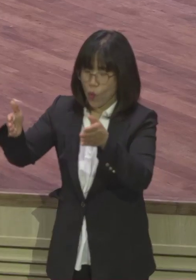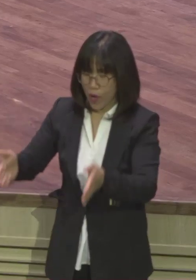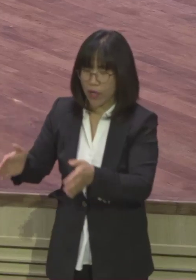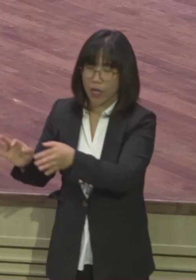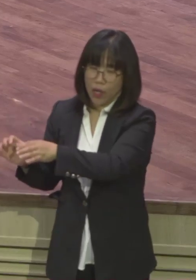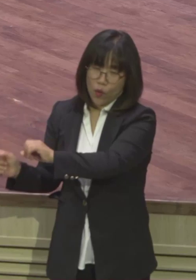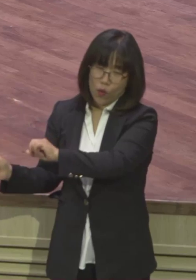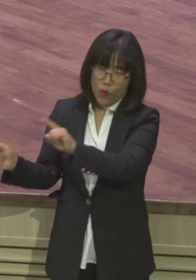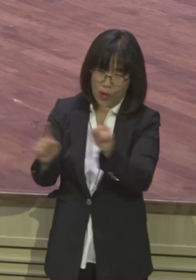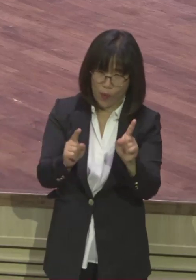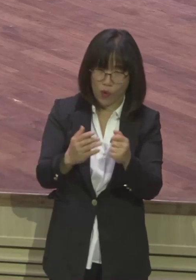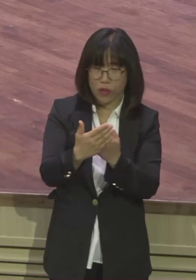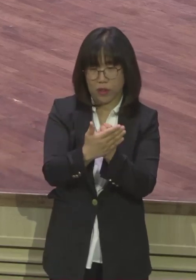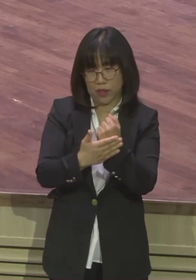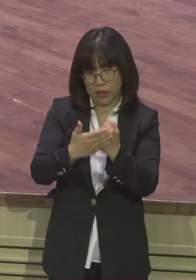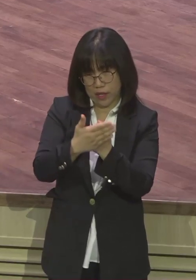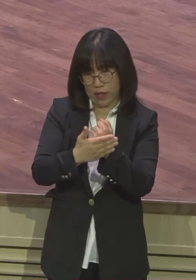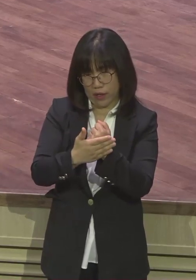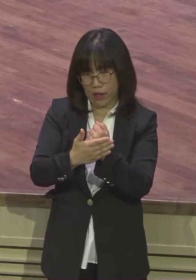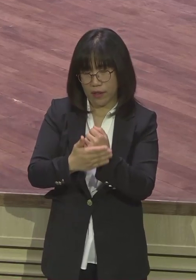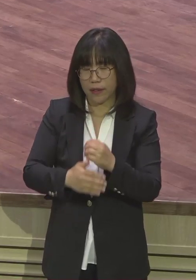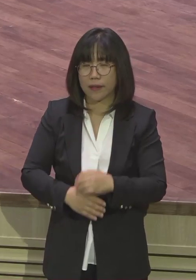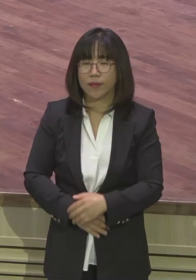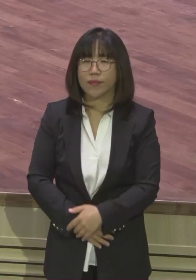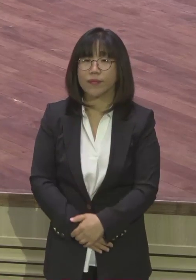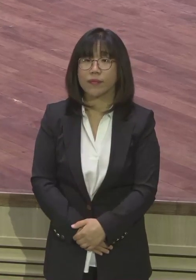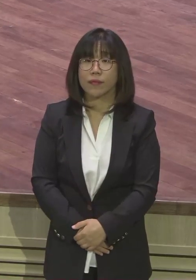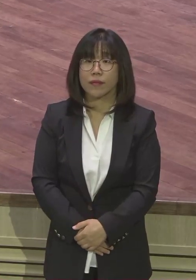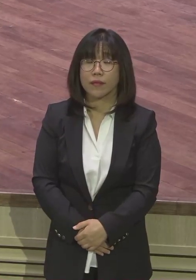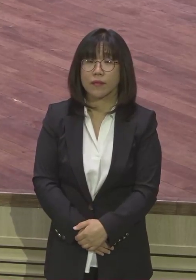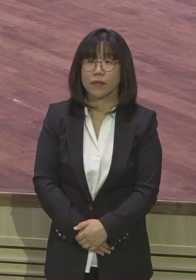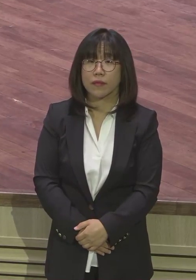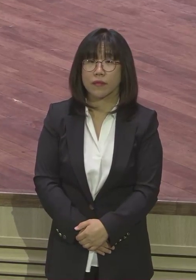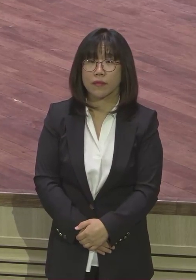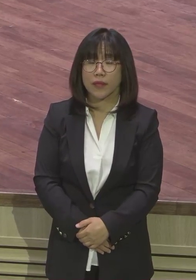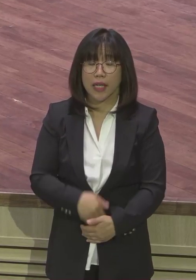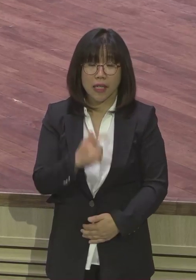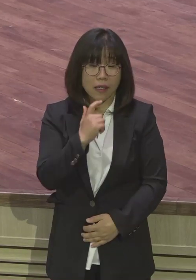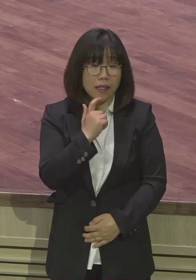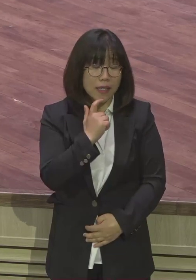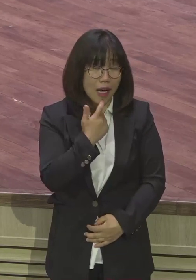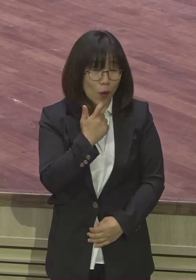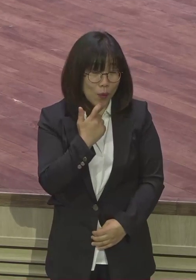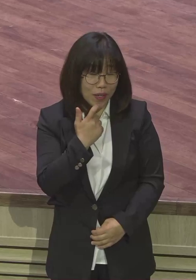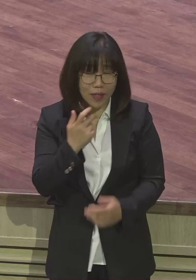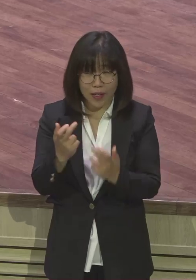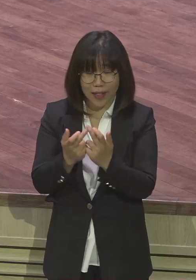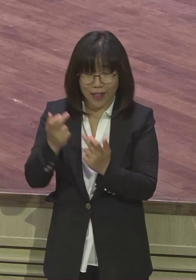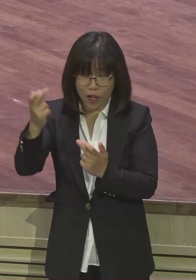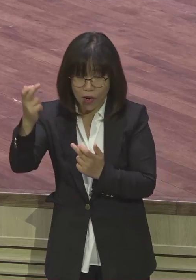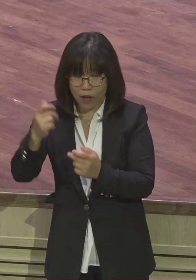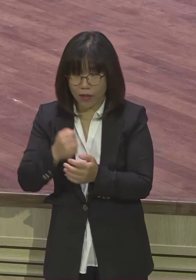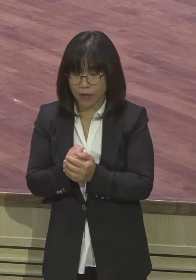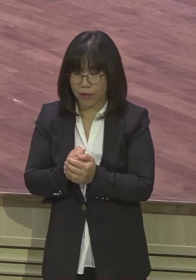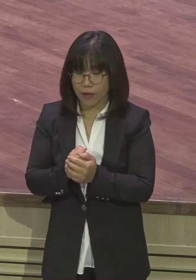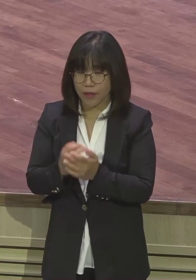하나님의 은혜의 오늘 본문에 보면 야곱이요. 에서와 형하고 대화를 하는데